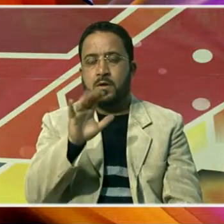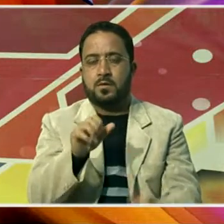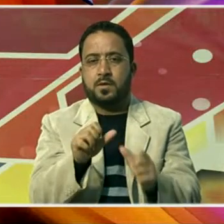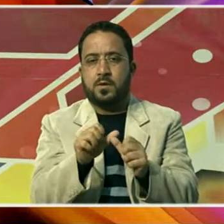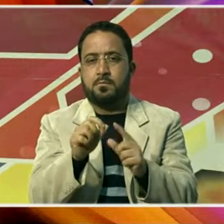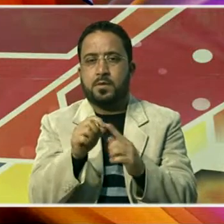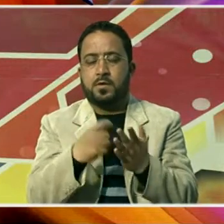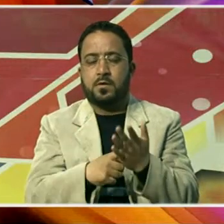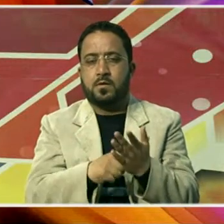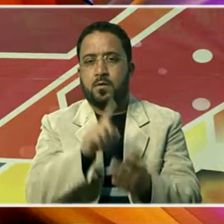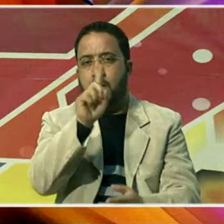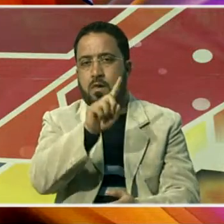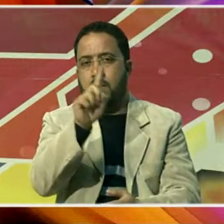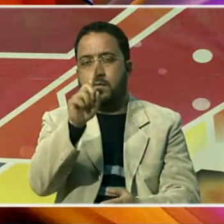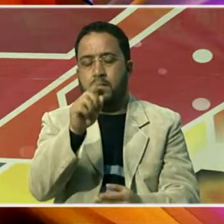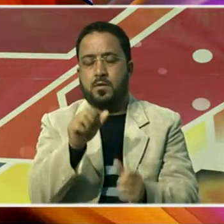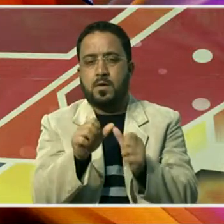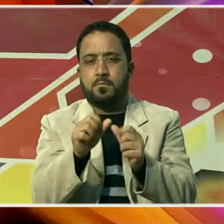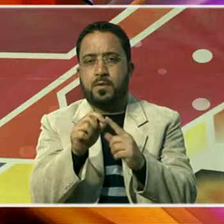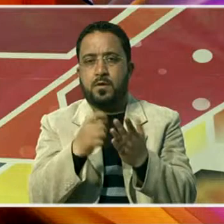گیرہ اپریل تک بند رہیں گے